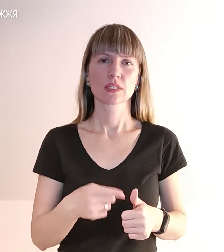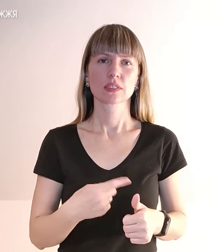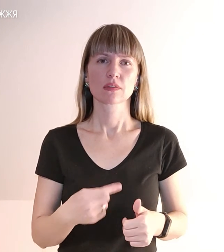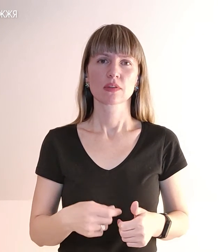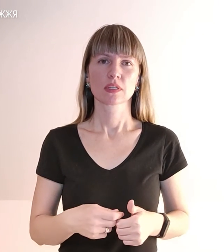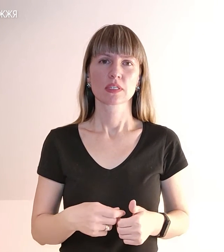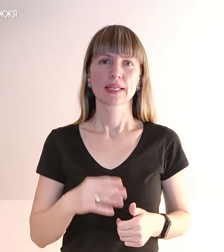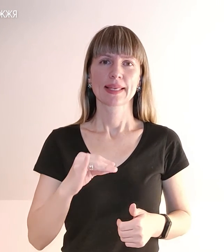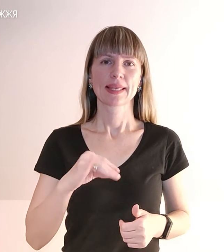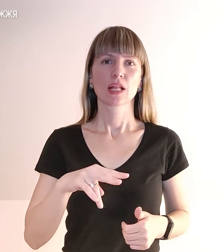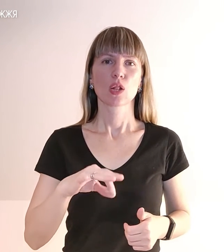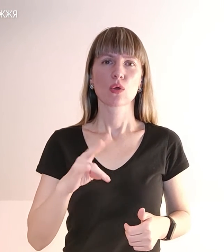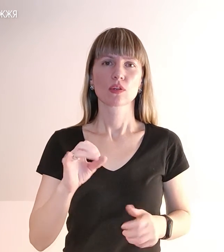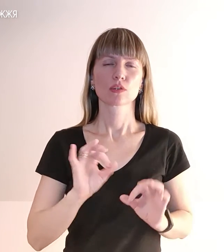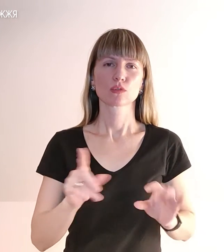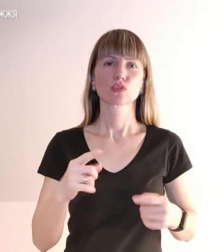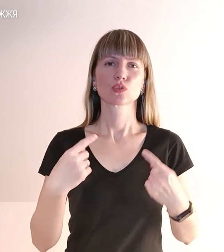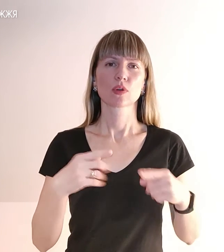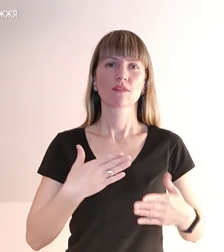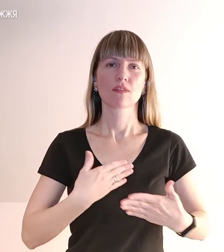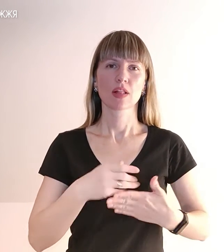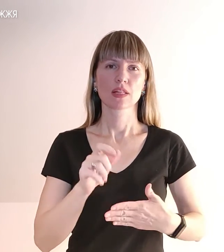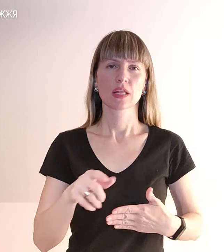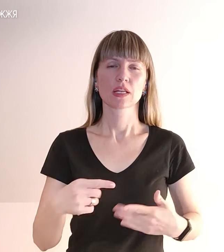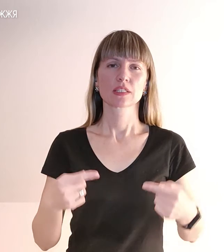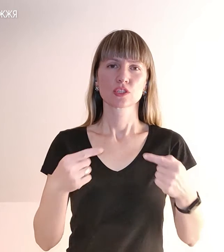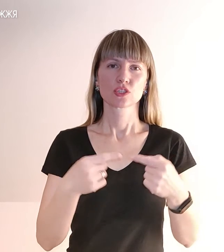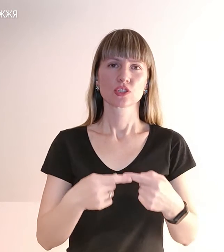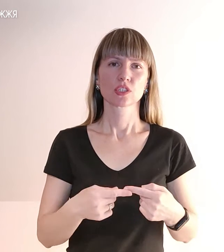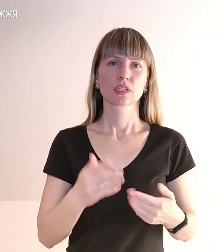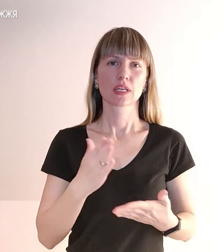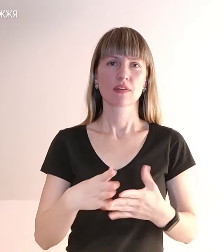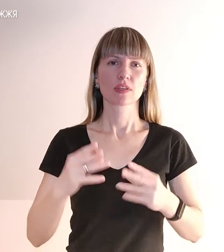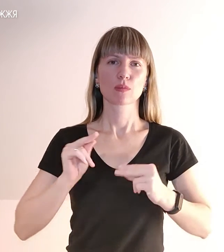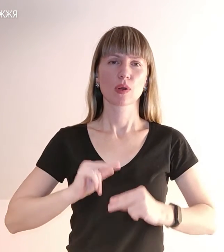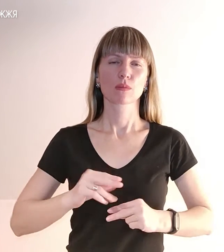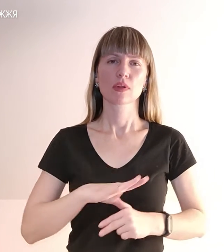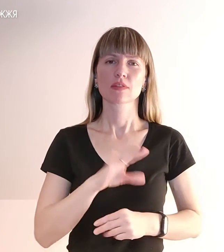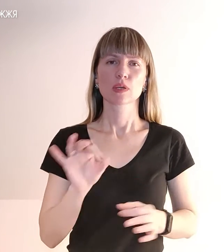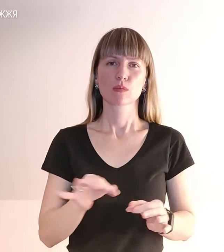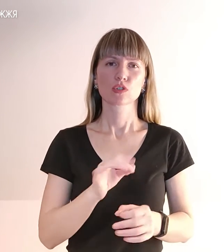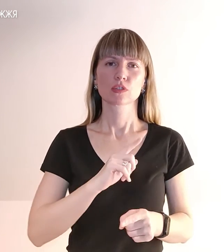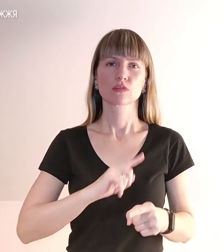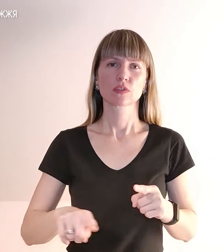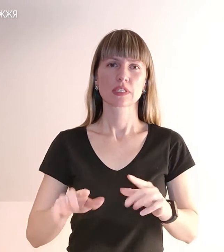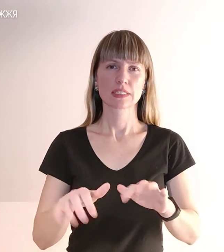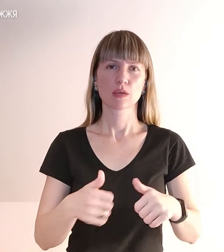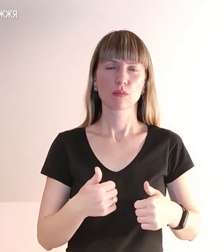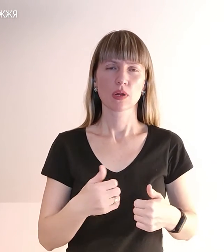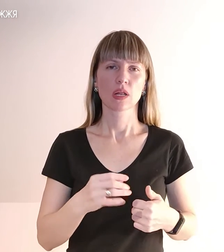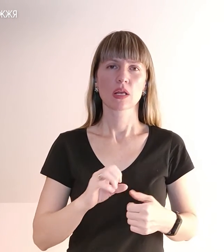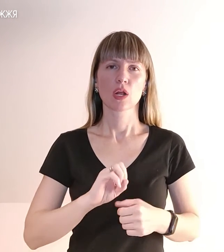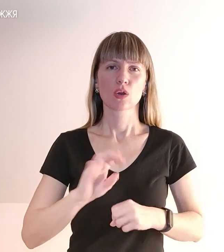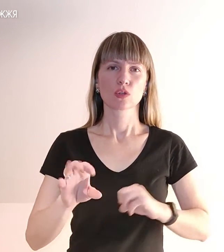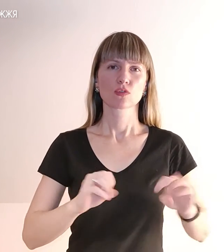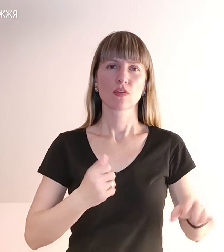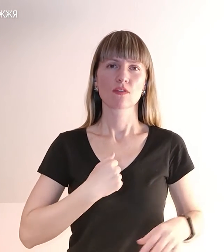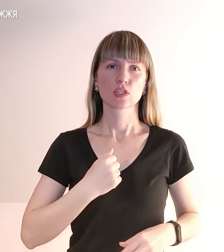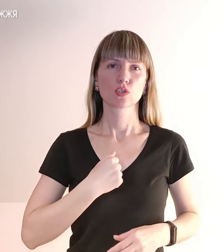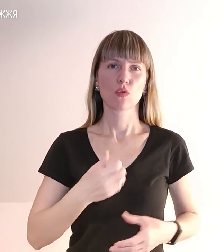Ілона розповідає, що з іншими волонтерами чітко налагаючена взаємодія. Все пошити швидко забирають та розвозять відського службовця. Я